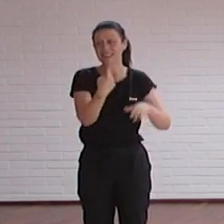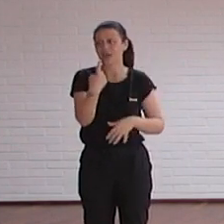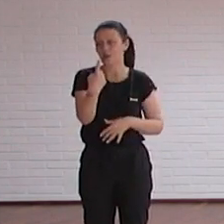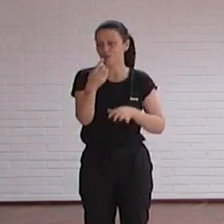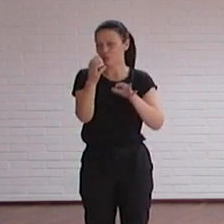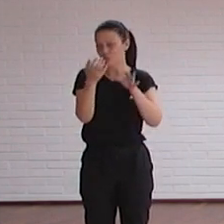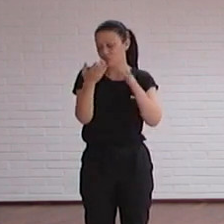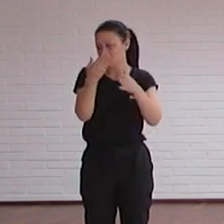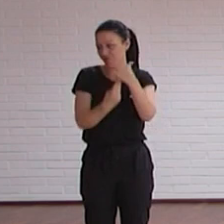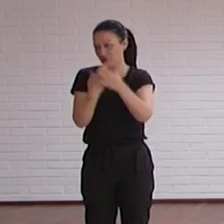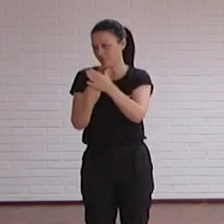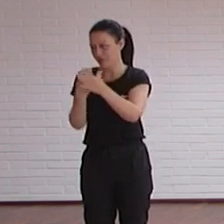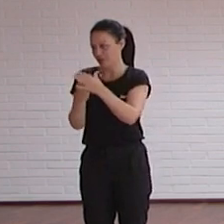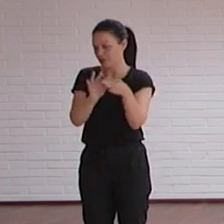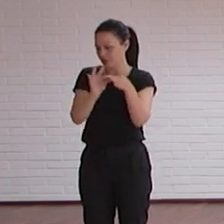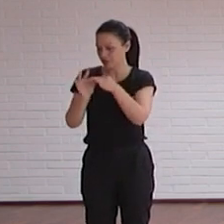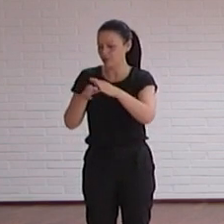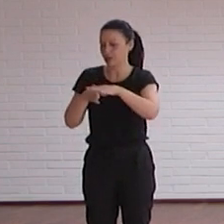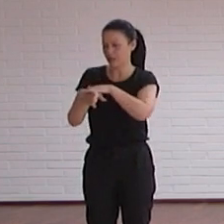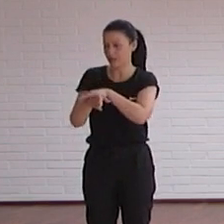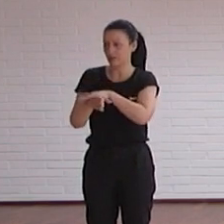de accesibilidad de media.